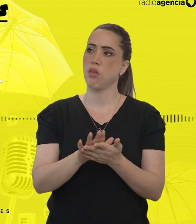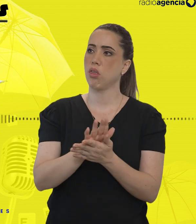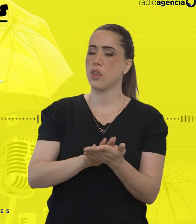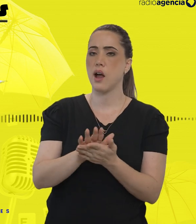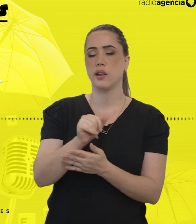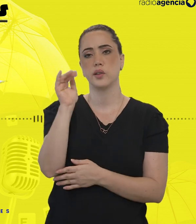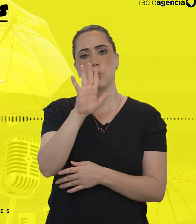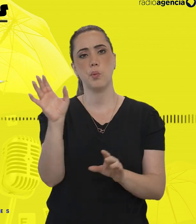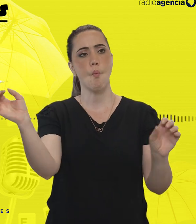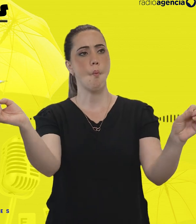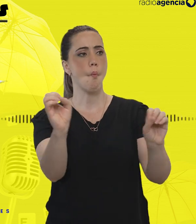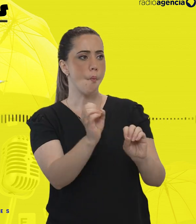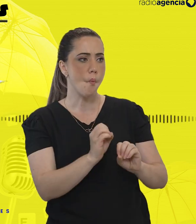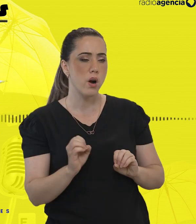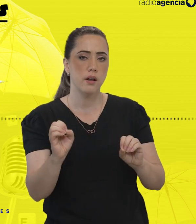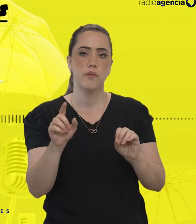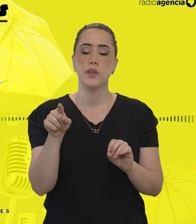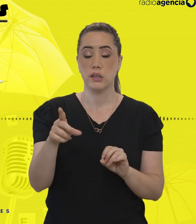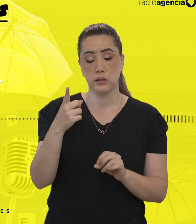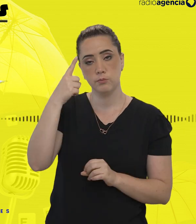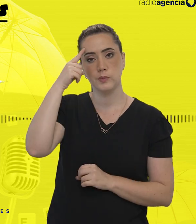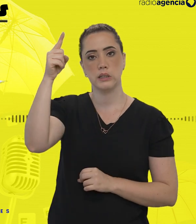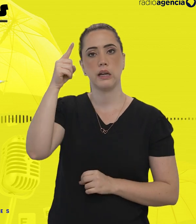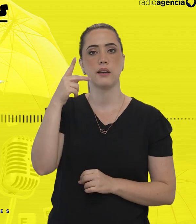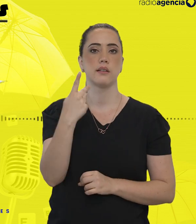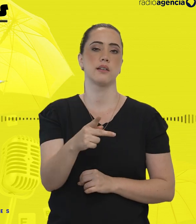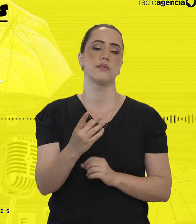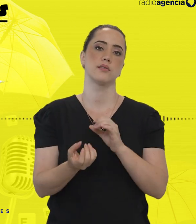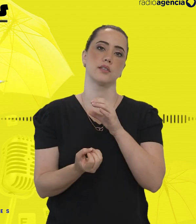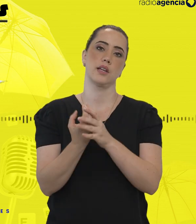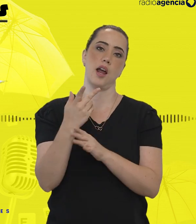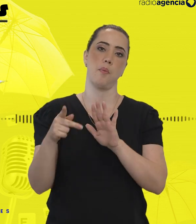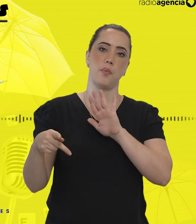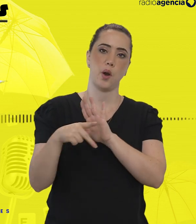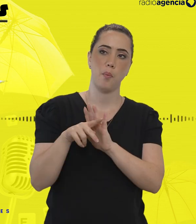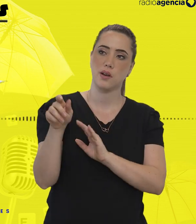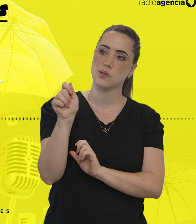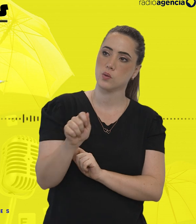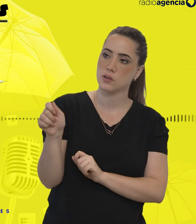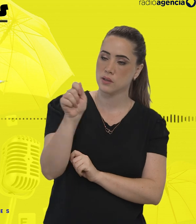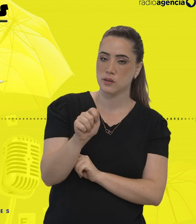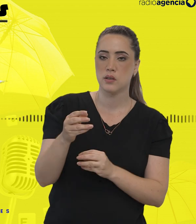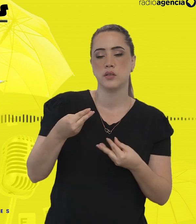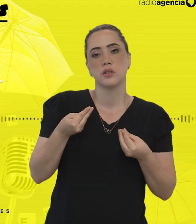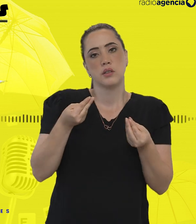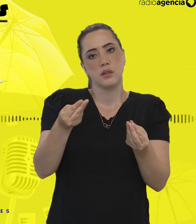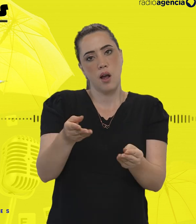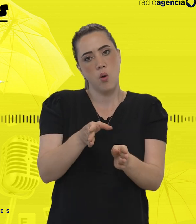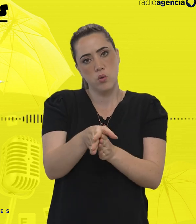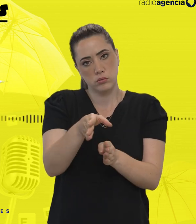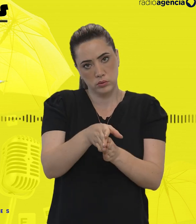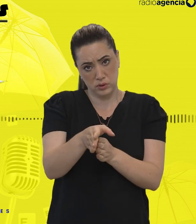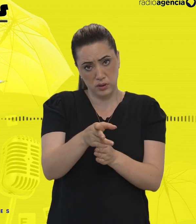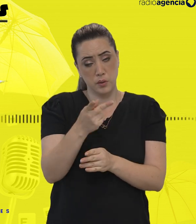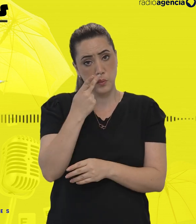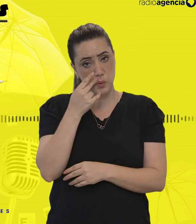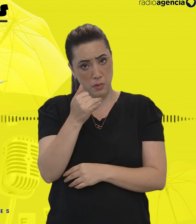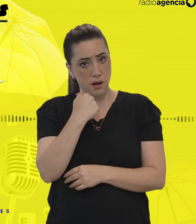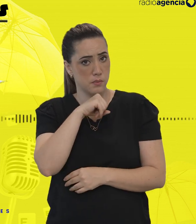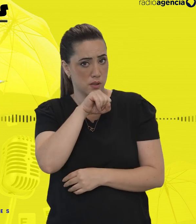orientação, nada aqui no Brasil, ele veio com a ideia de abrir uma associação que pudesse dar orientação para os pais,